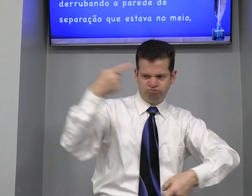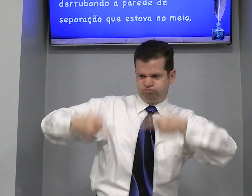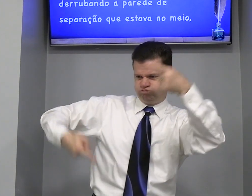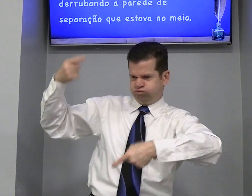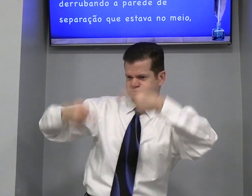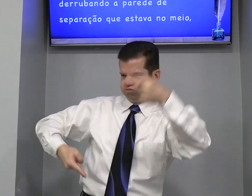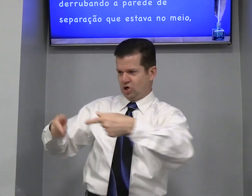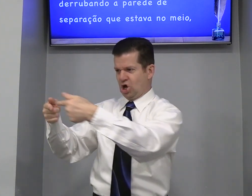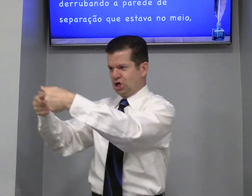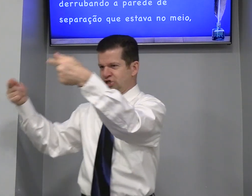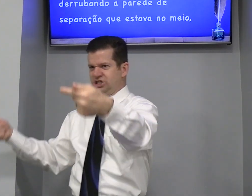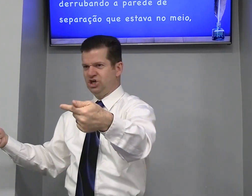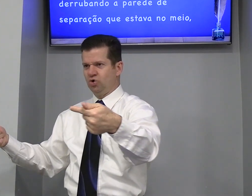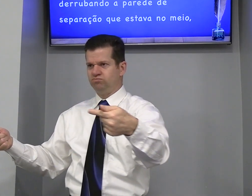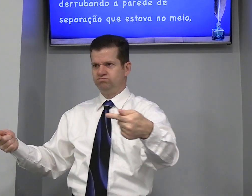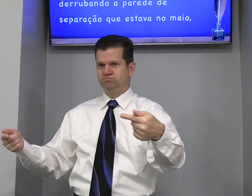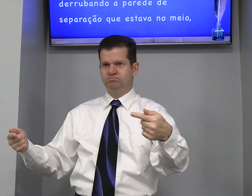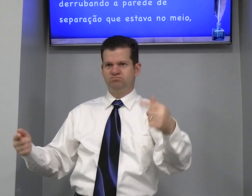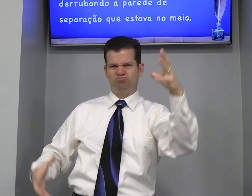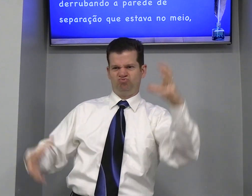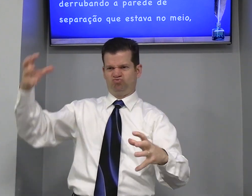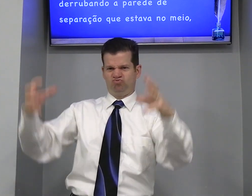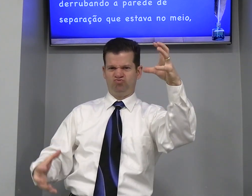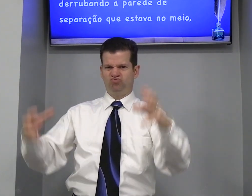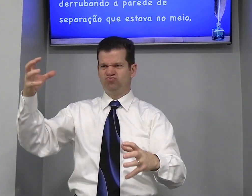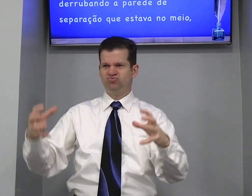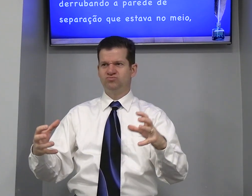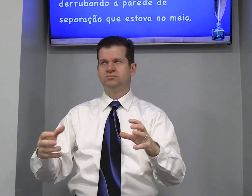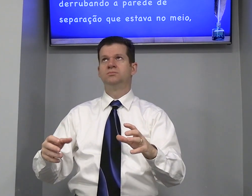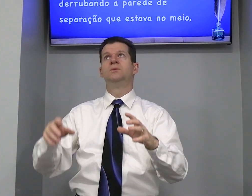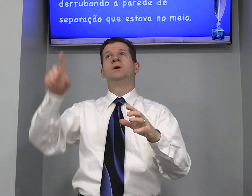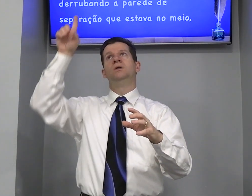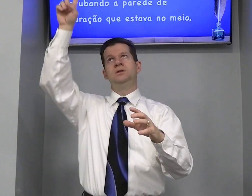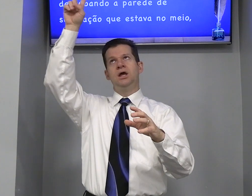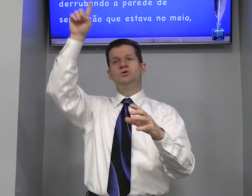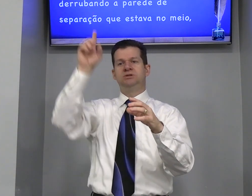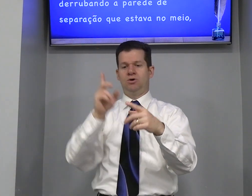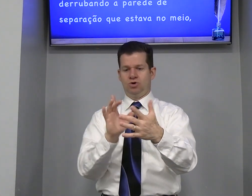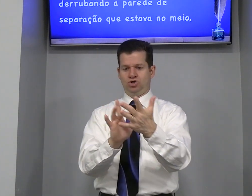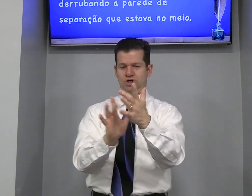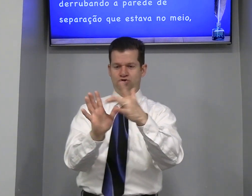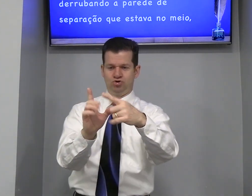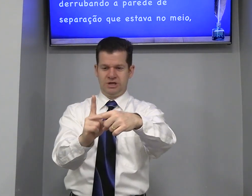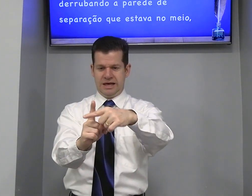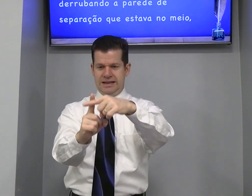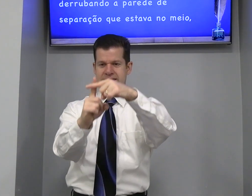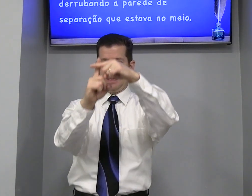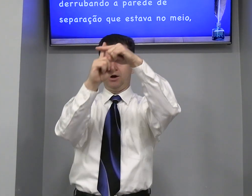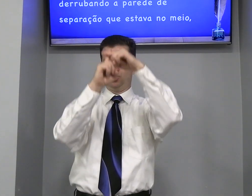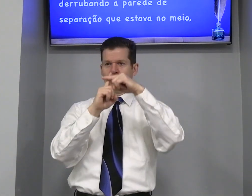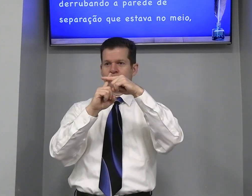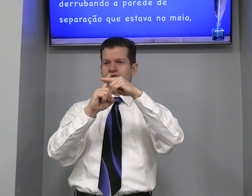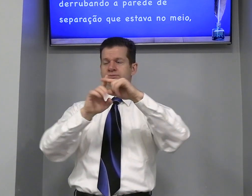Gentil Deus Jesus Na cruz